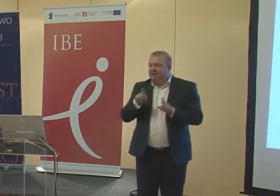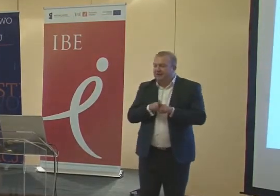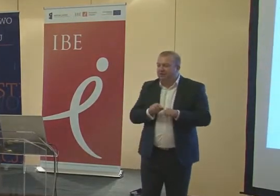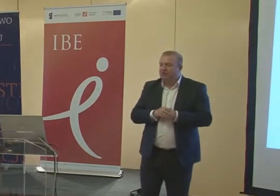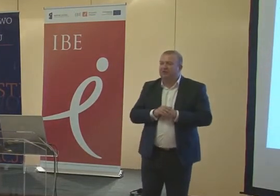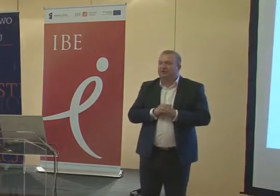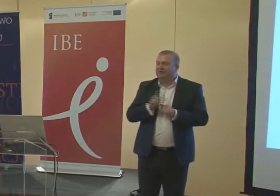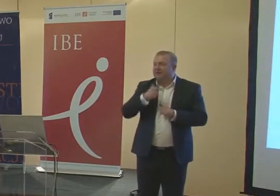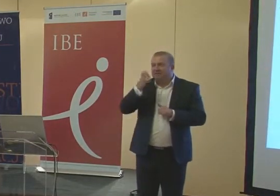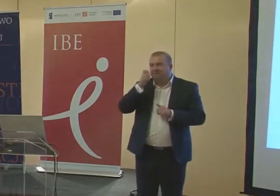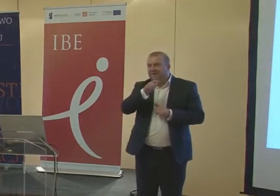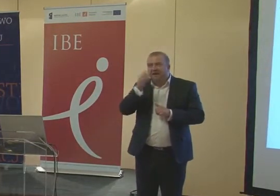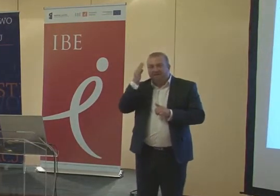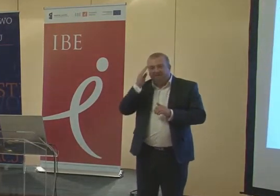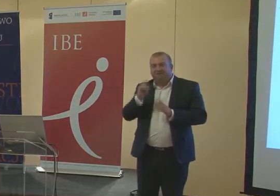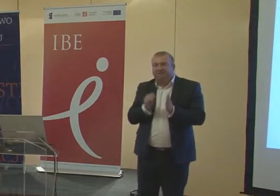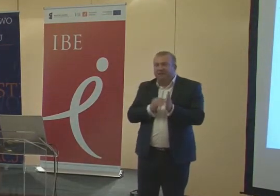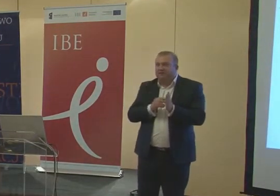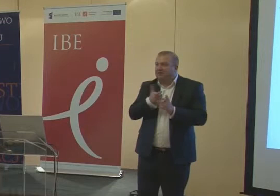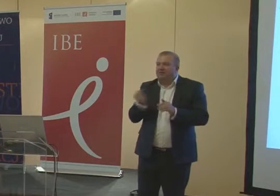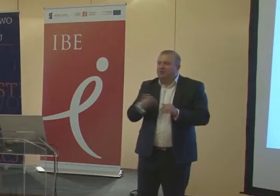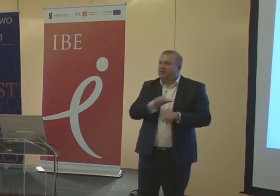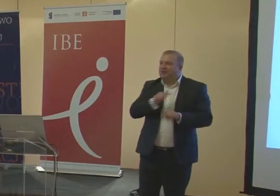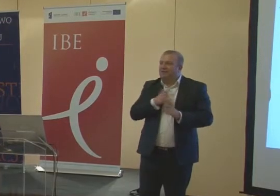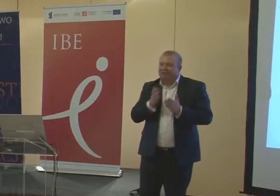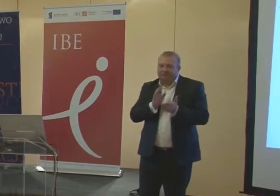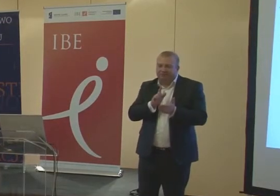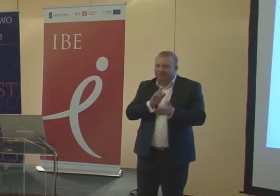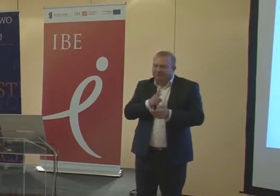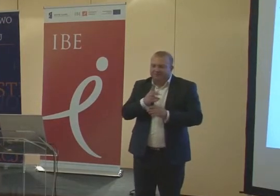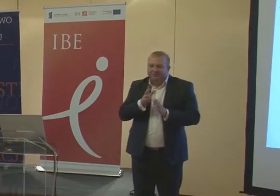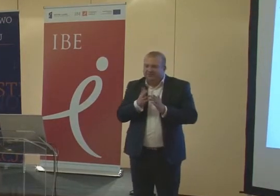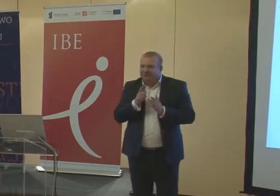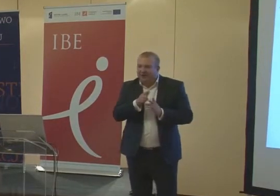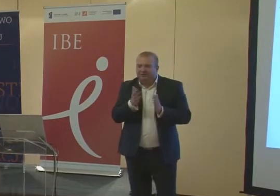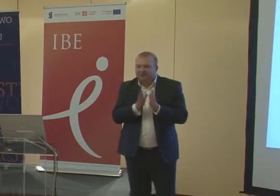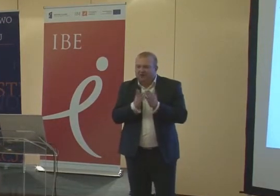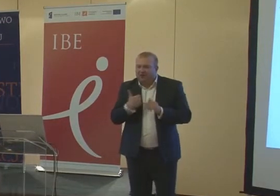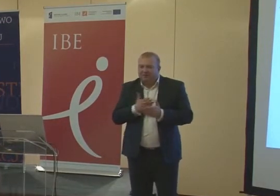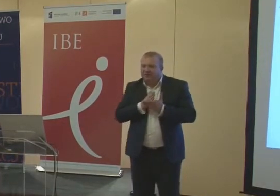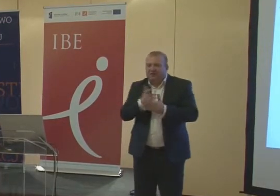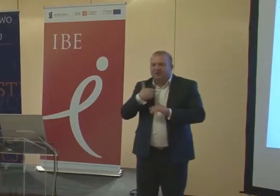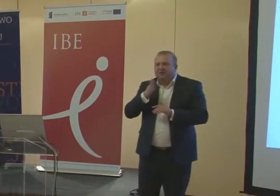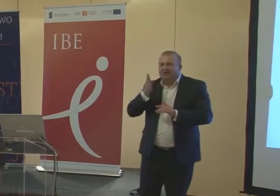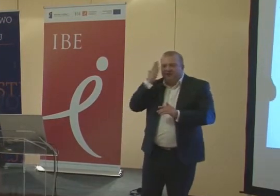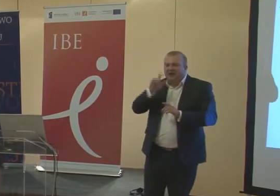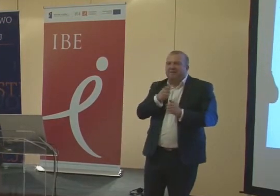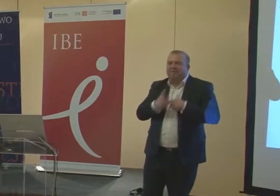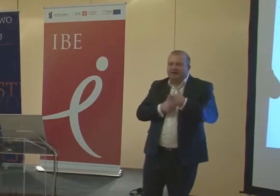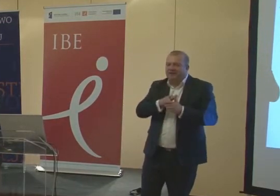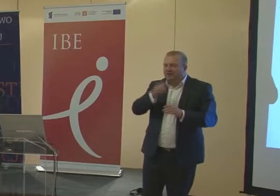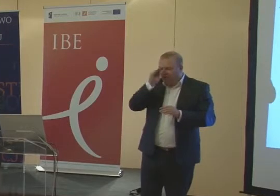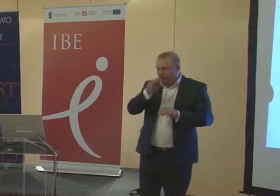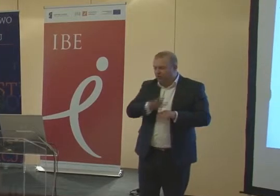ta biedza nie przychodzi tak, że przeczytamy jakąś książkę w ciągu jednego dnia, będziemy wiedzieli jak pracować z uczniem, nie tylko niewidomym,